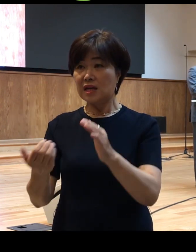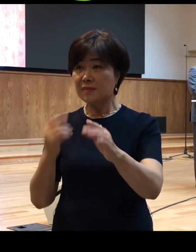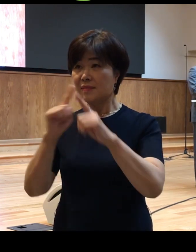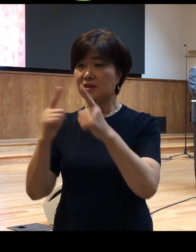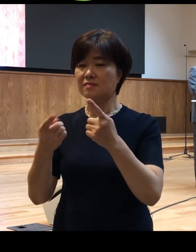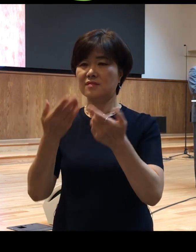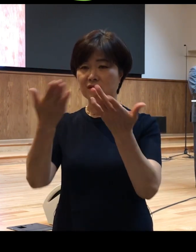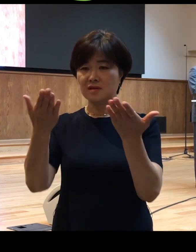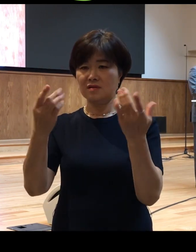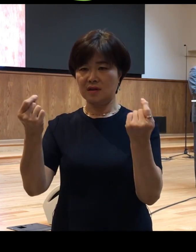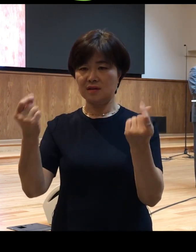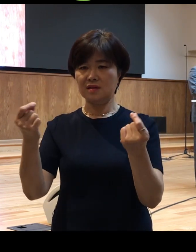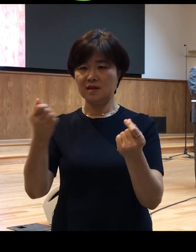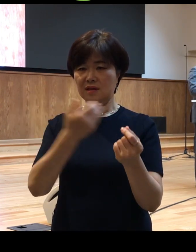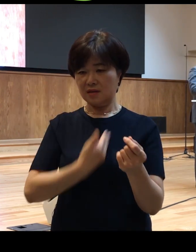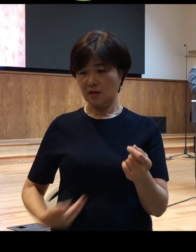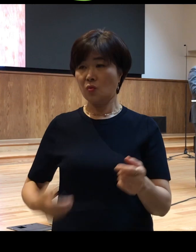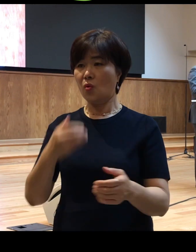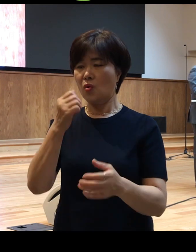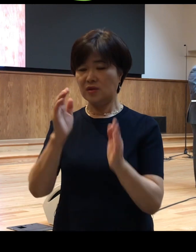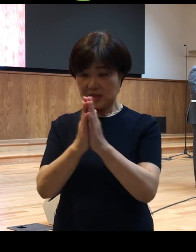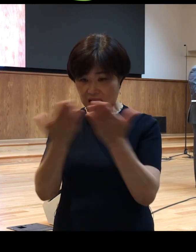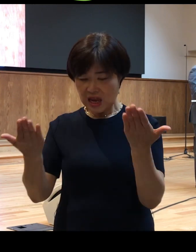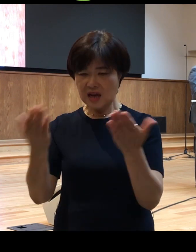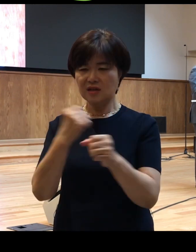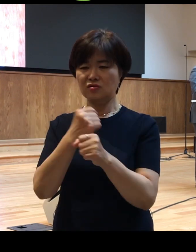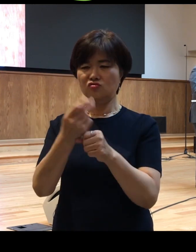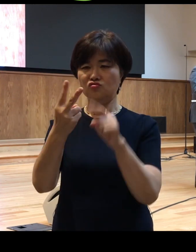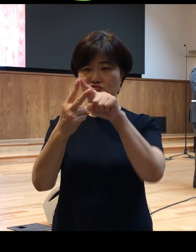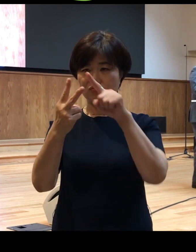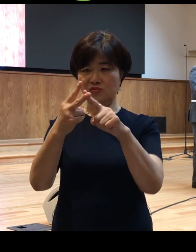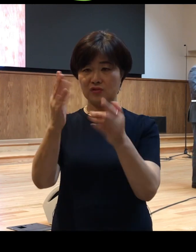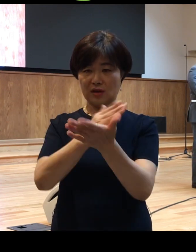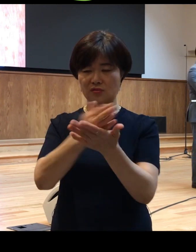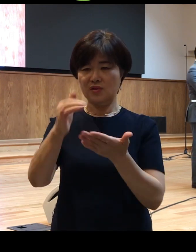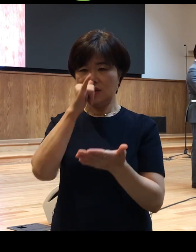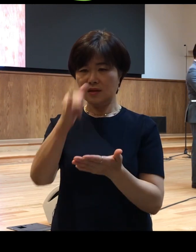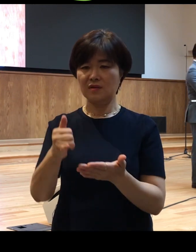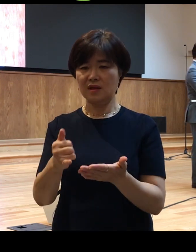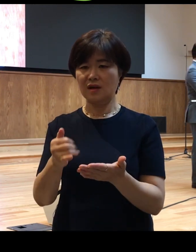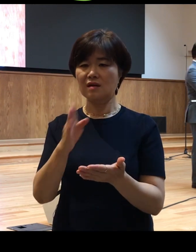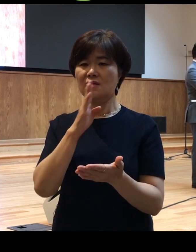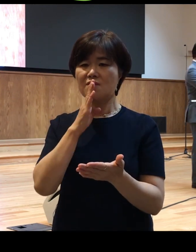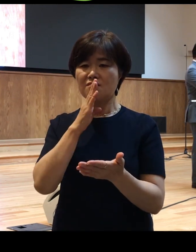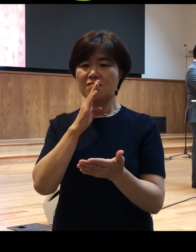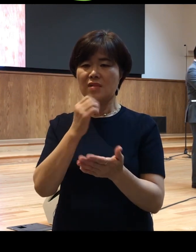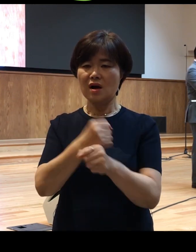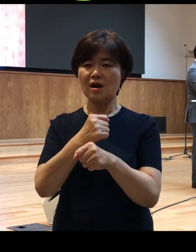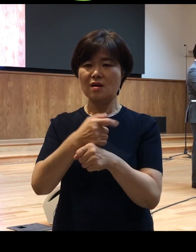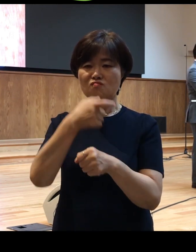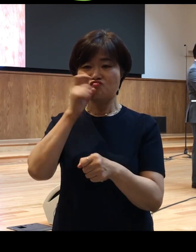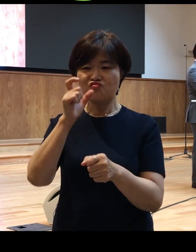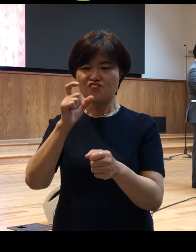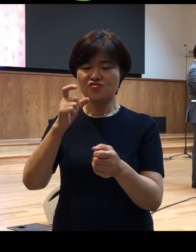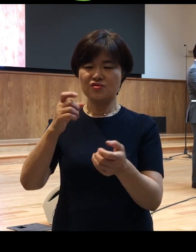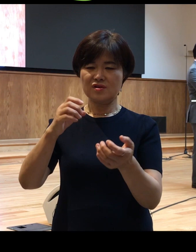사도행전은 두 부분으로 나누어져 있습니다 우리가 종이에다가 물감을 여러 색깔을 짜서 넣고